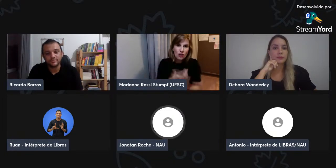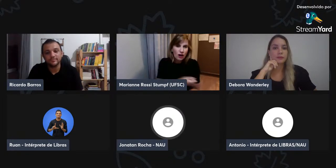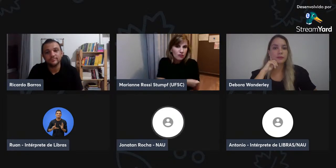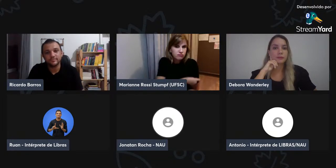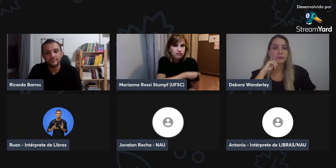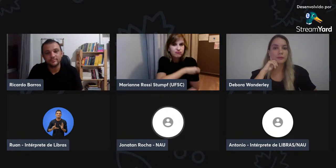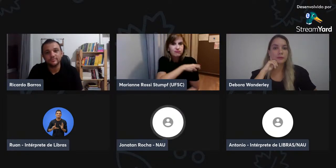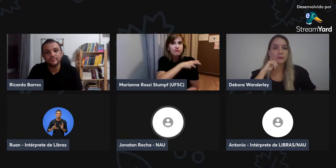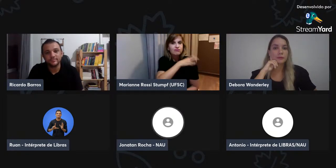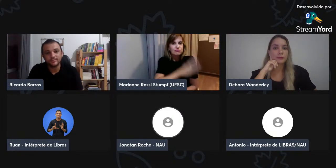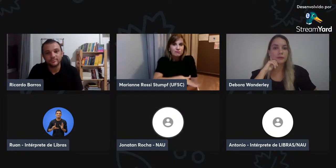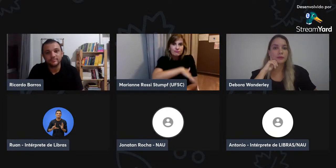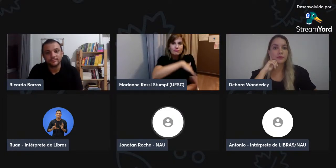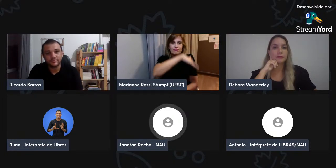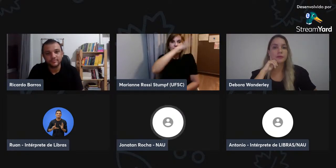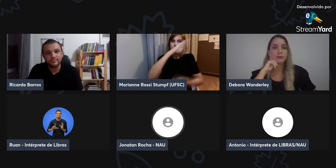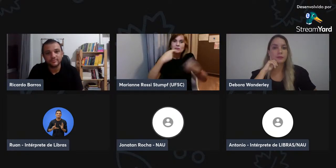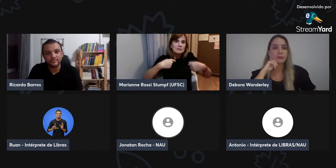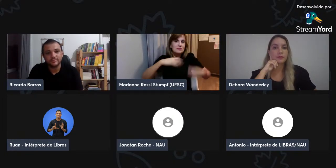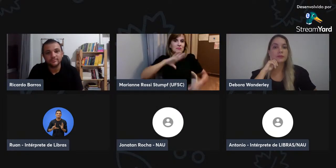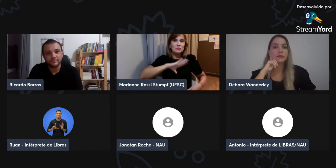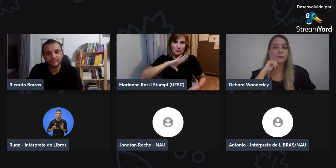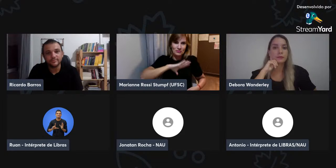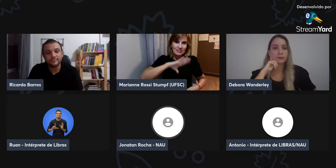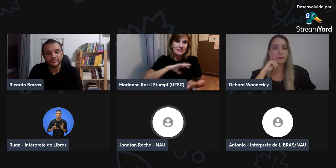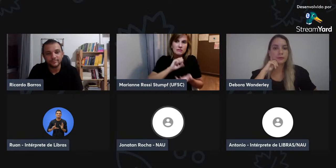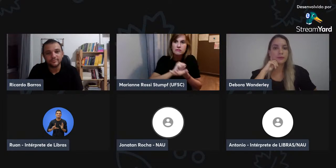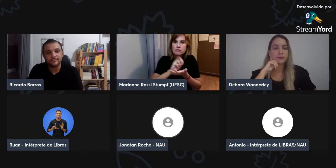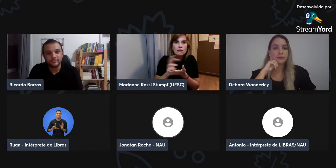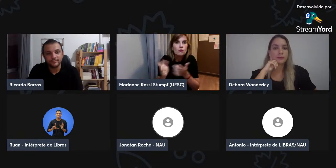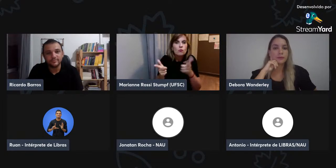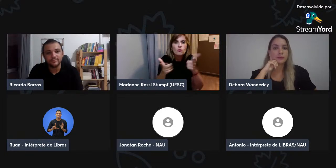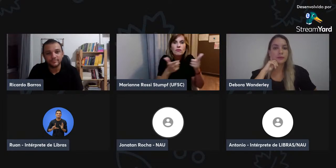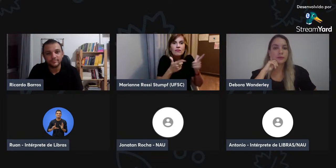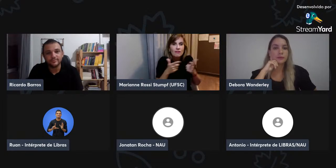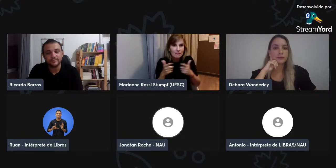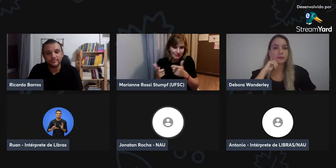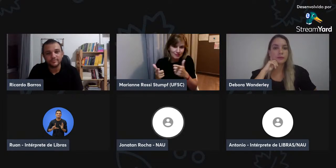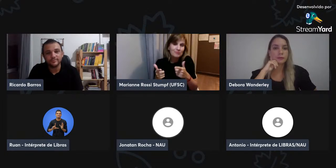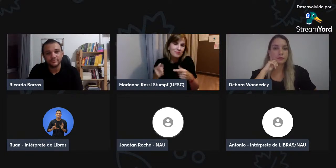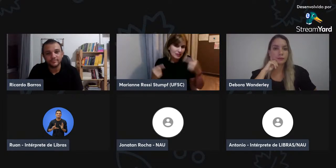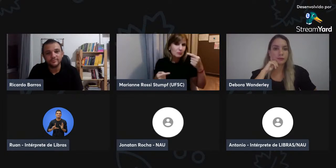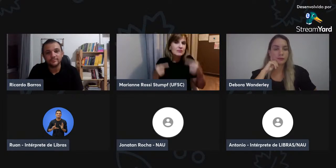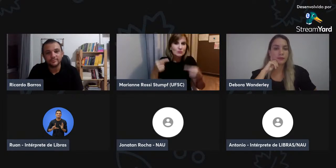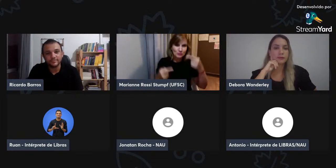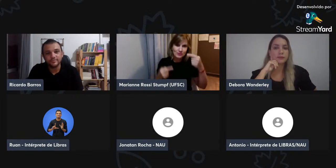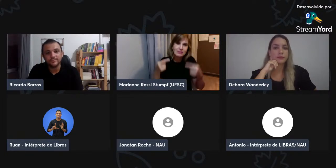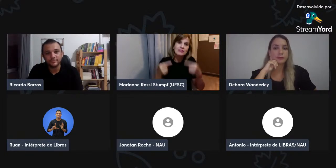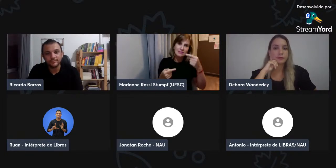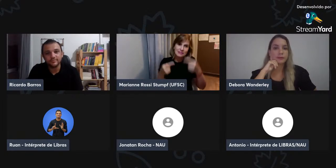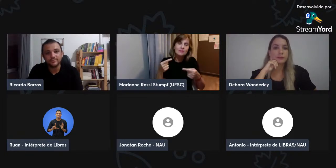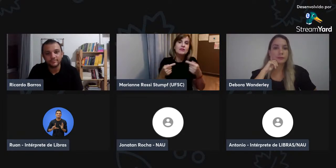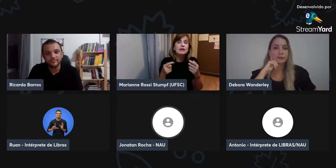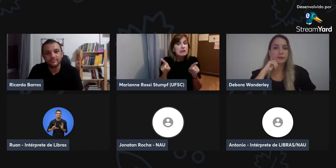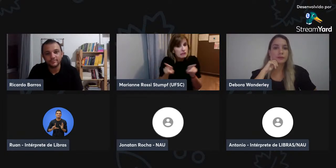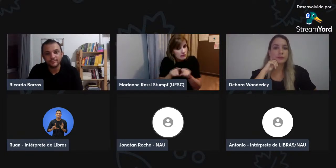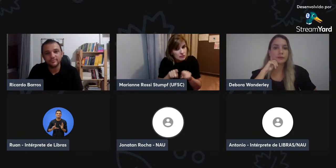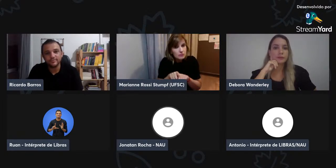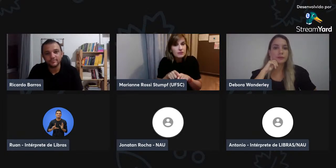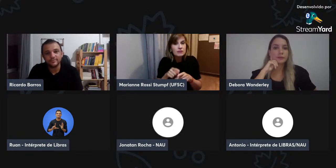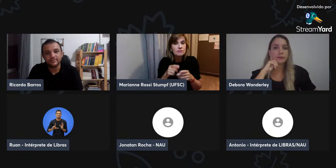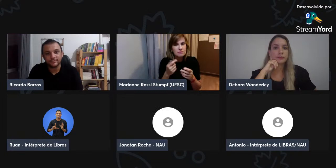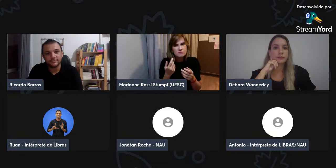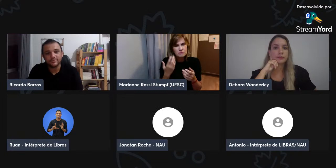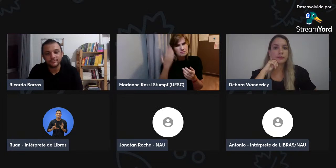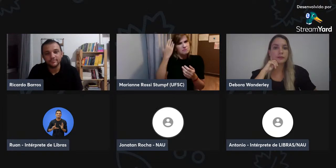obrigação no trabalho, na escola, todo o ensino fundamental e médio, então, existe essa